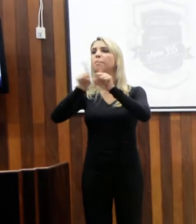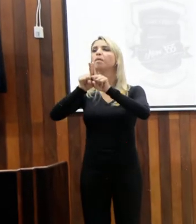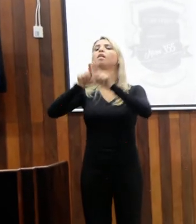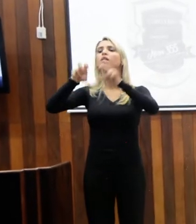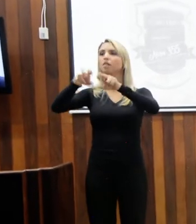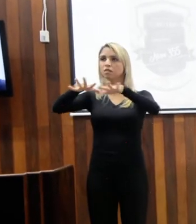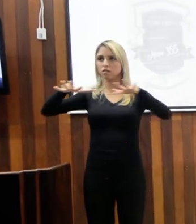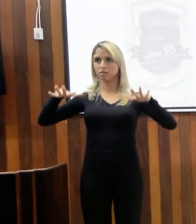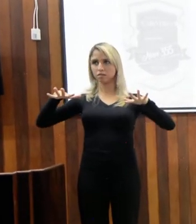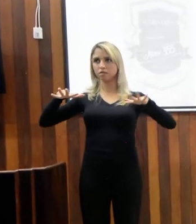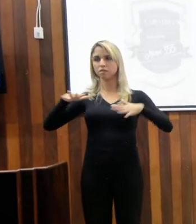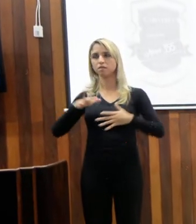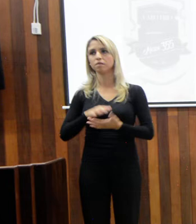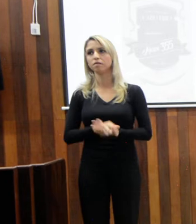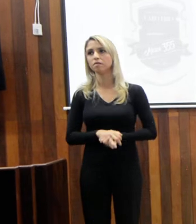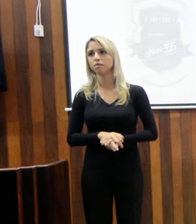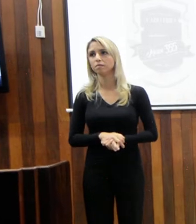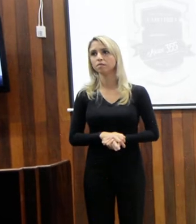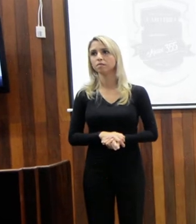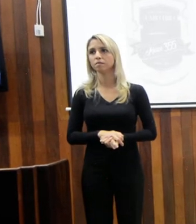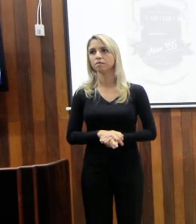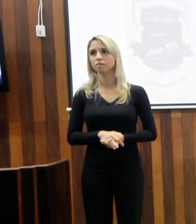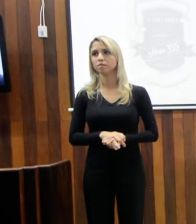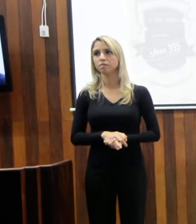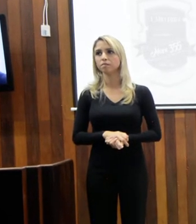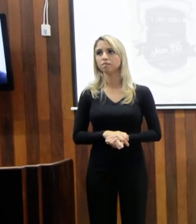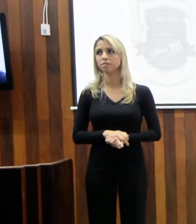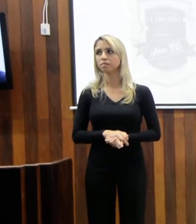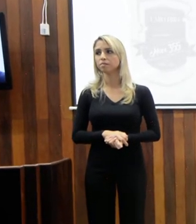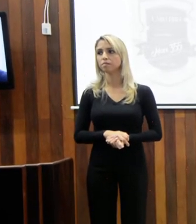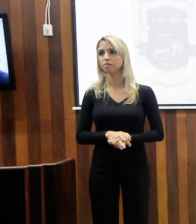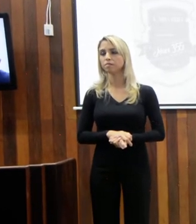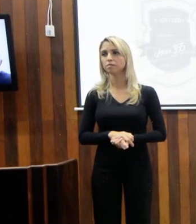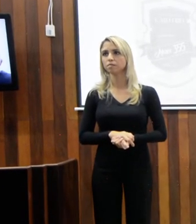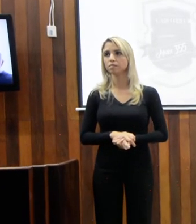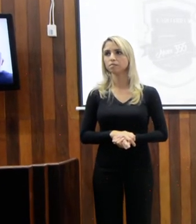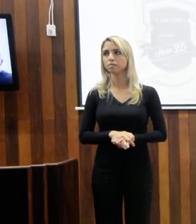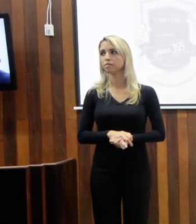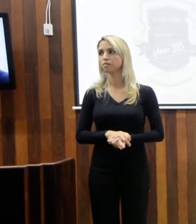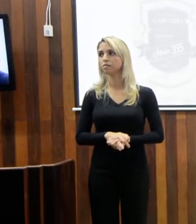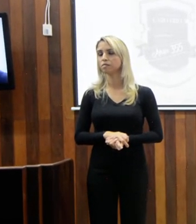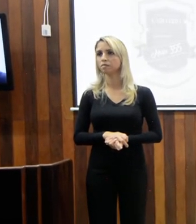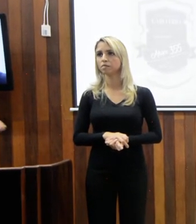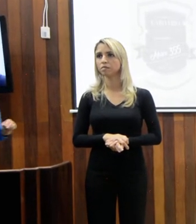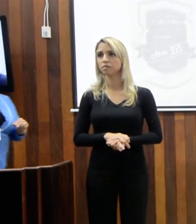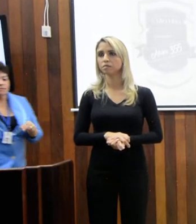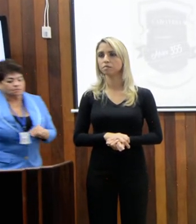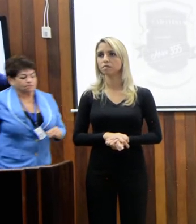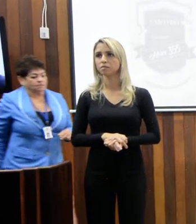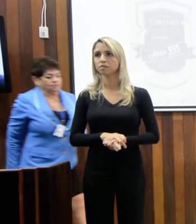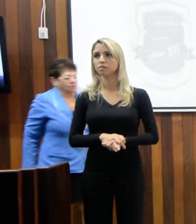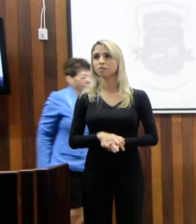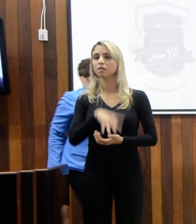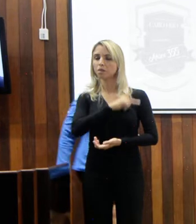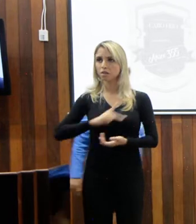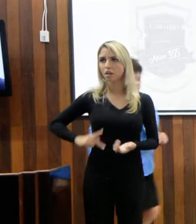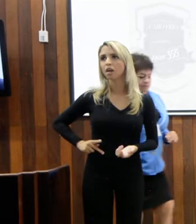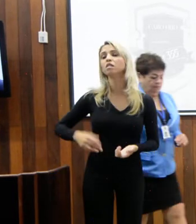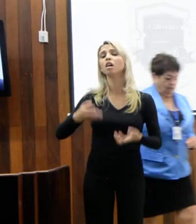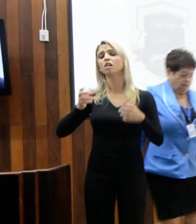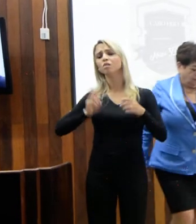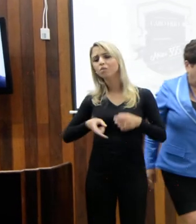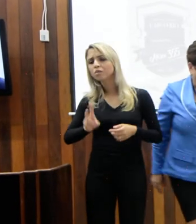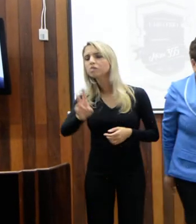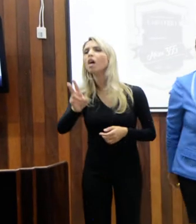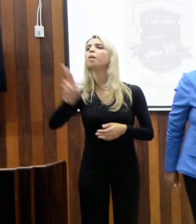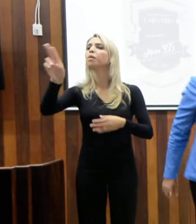assistência presente. Senhor presidente, eu sempre venho a esta tribuna,